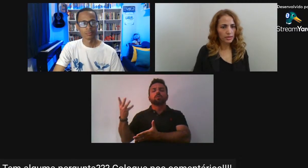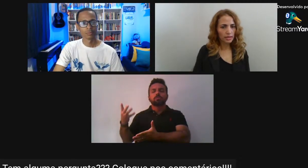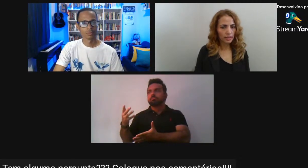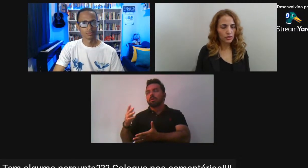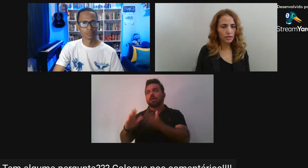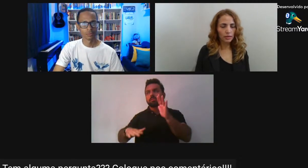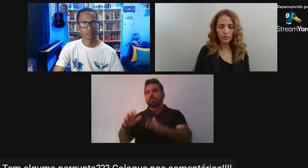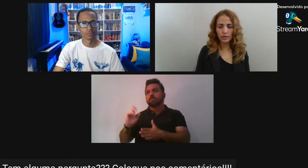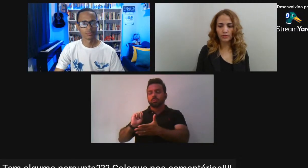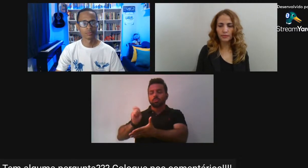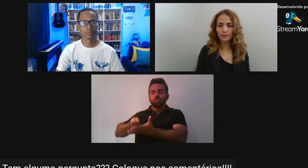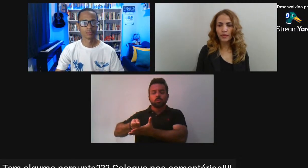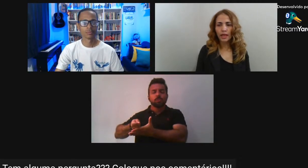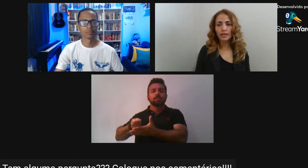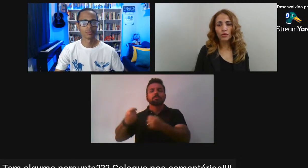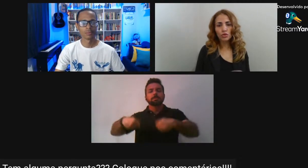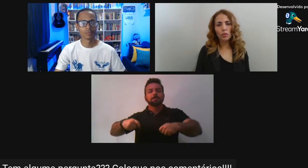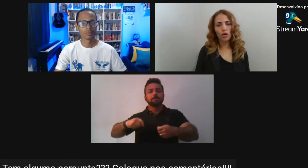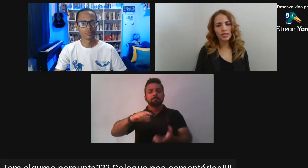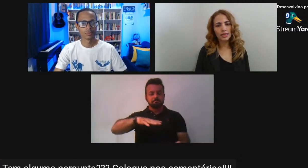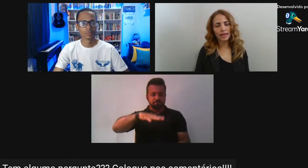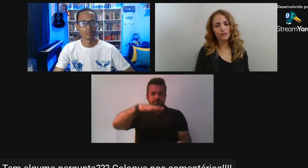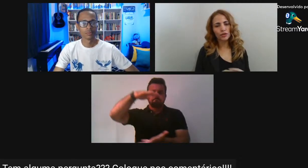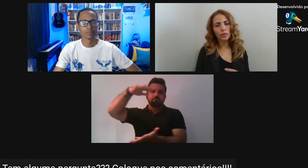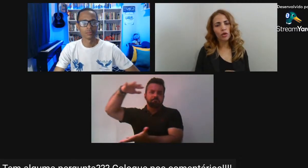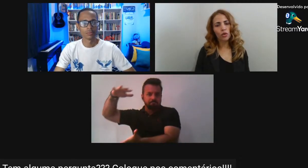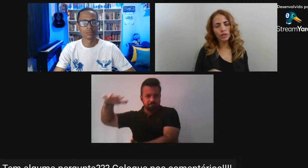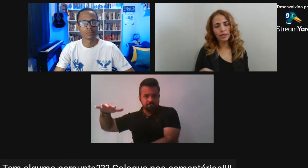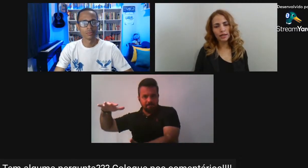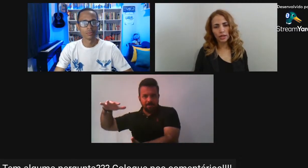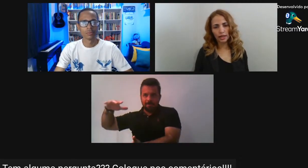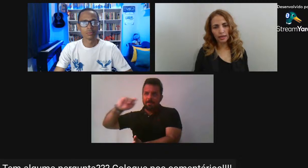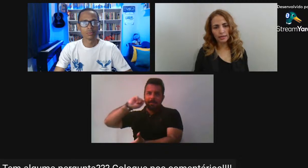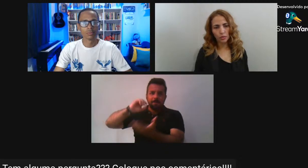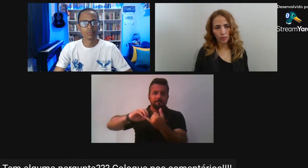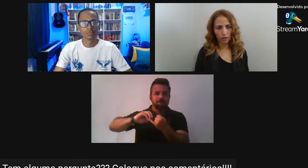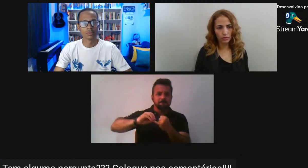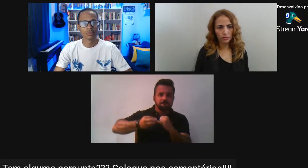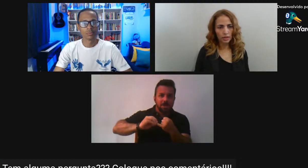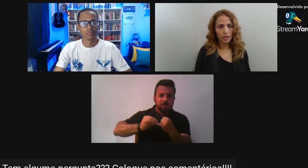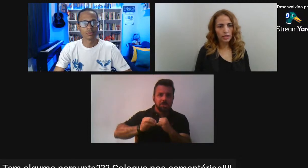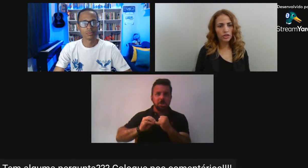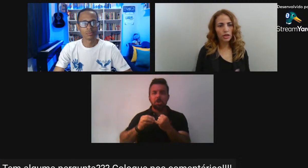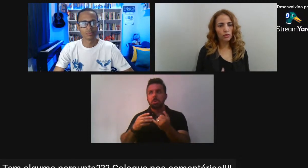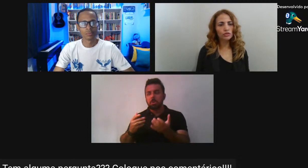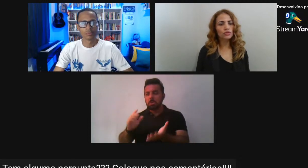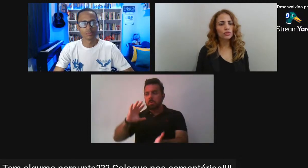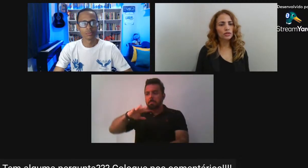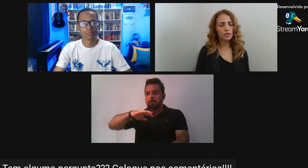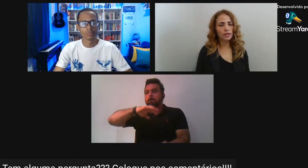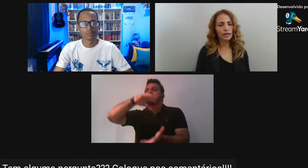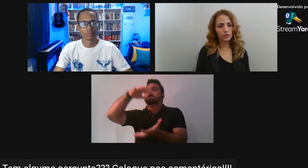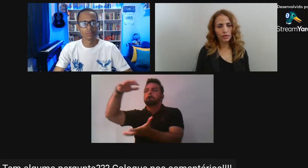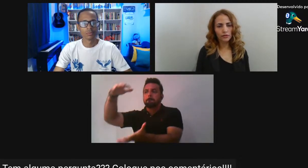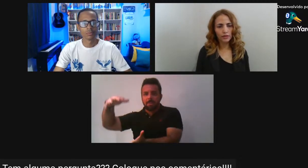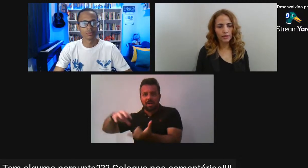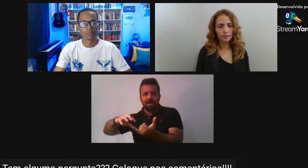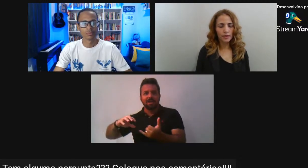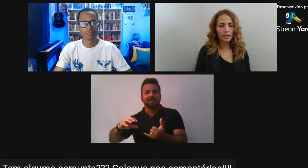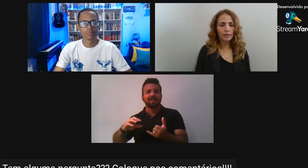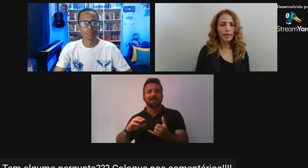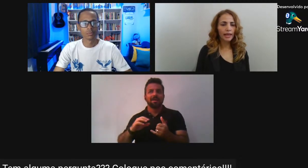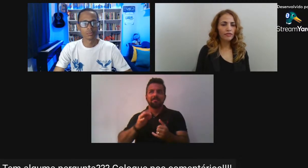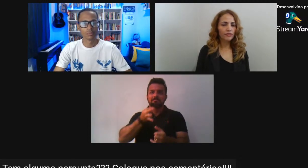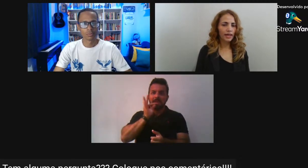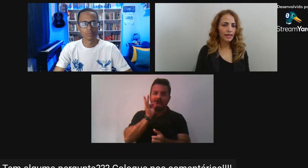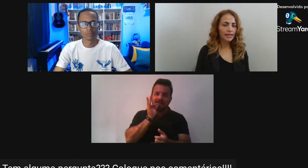condição financeira Isso seria impossível Então isso mostra Que havia uma comunidade negra Em São Paulo Que tinha condições De se dar a fotografia